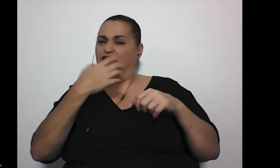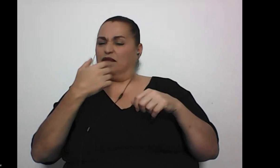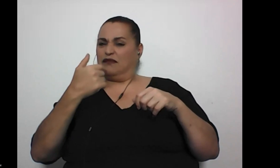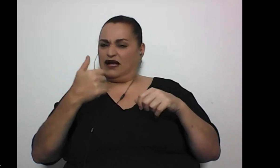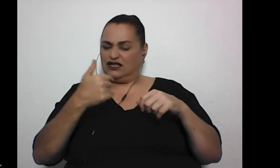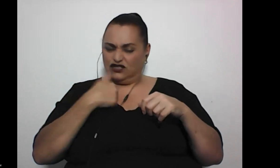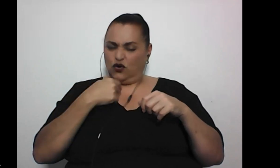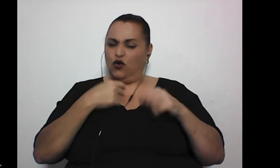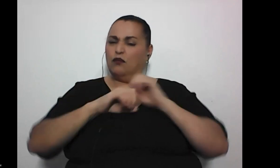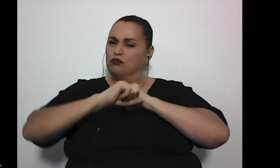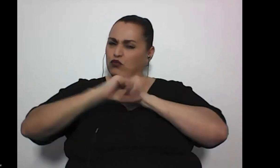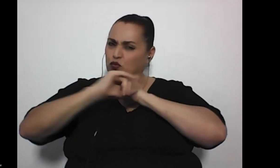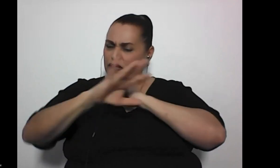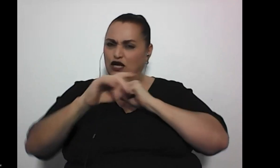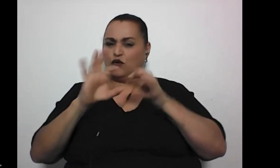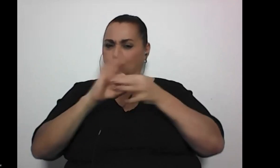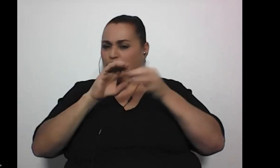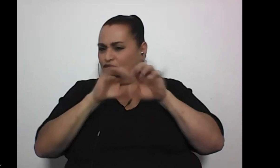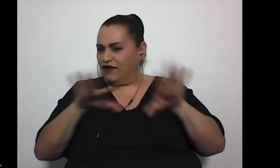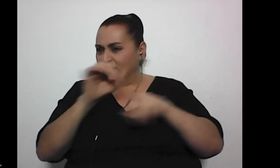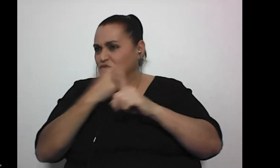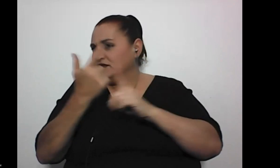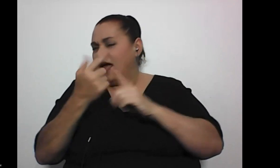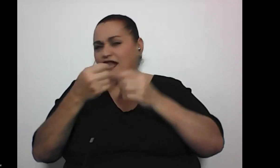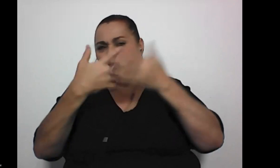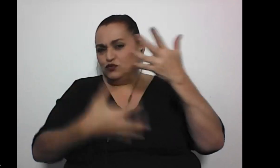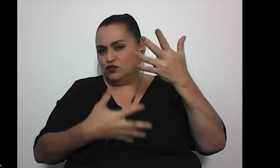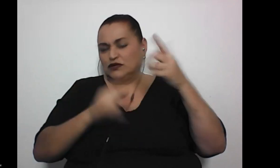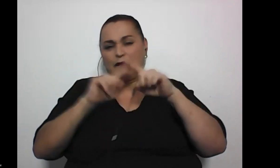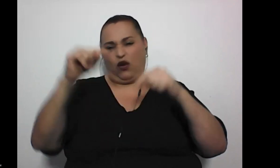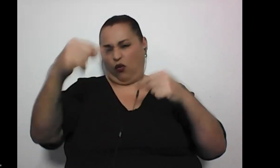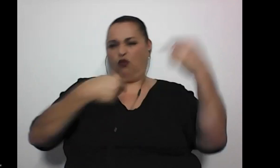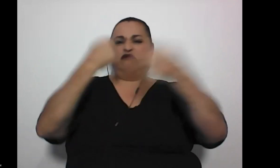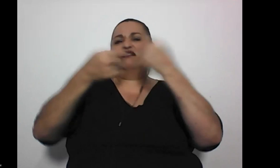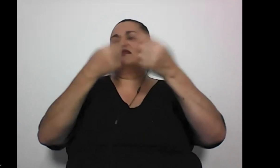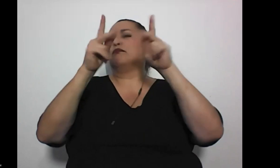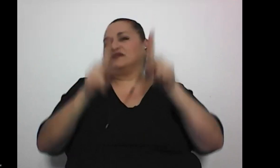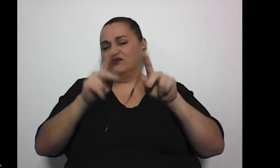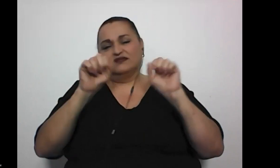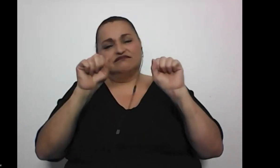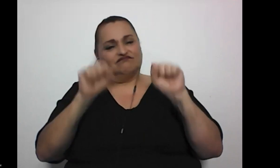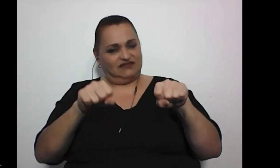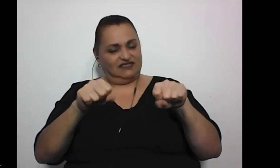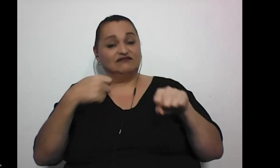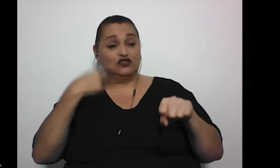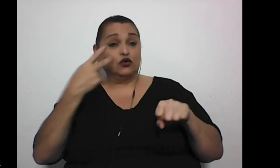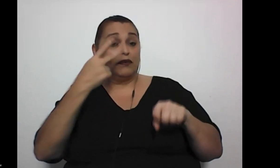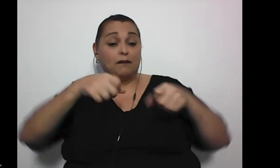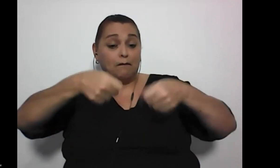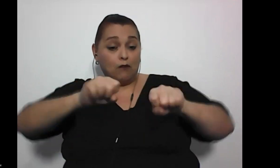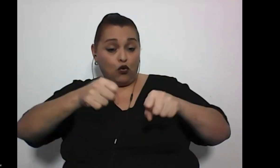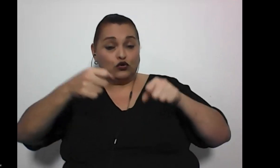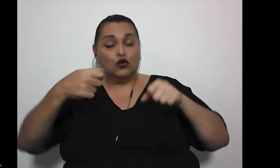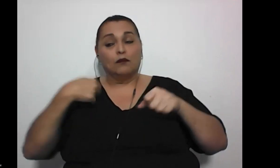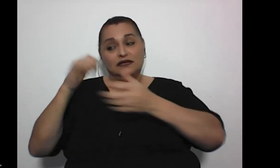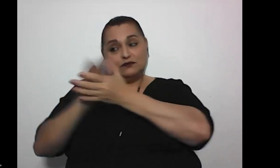publicaciones en redes sociales y demás y la mayoría de las veces lo que recibió no son ofensas una vez vi una moto le tomé una mi